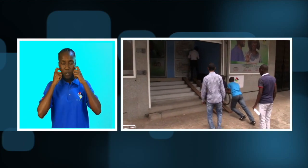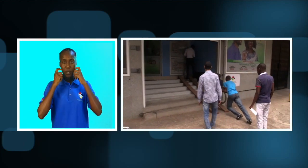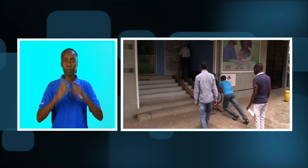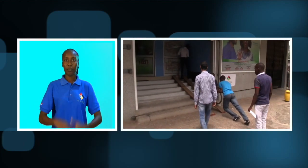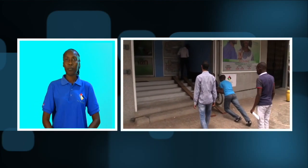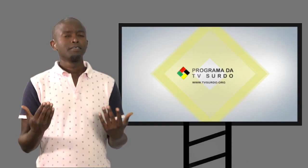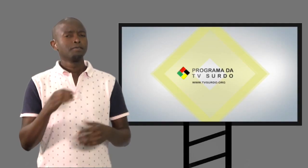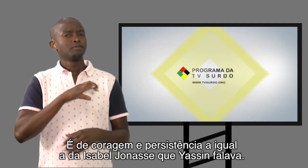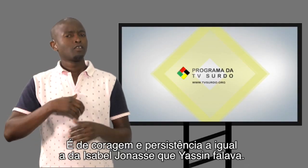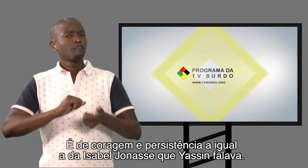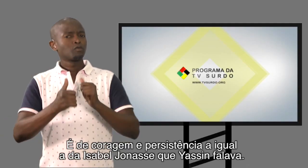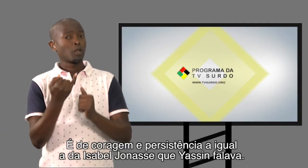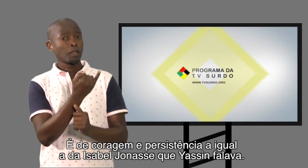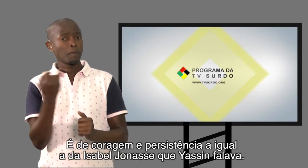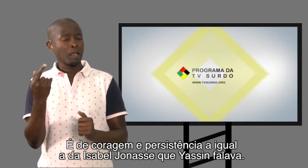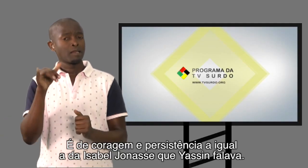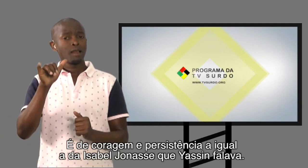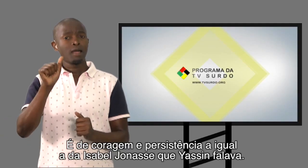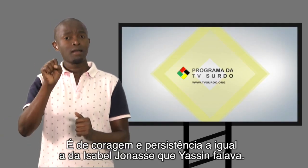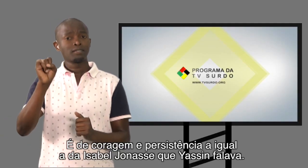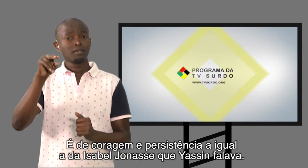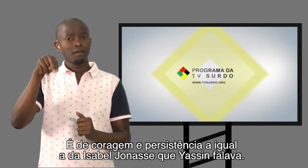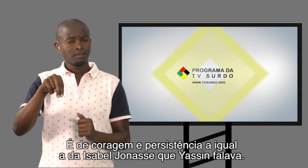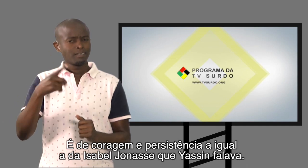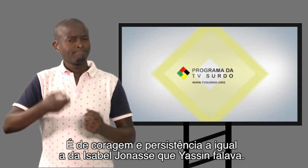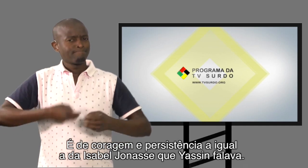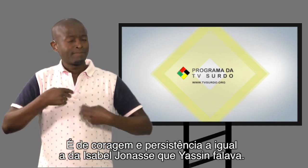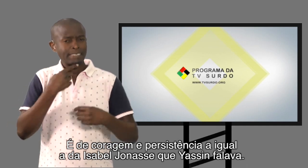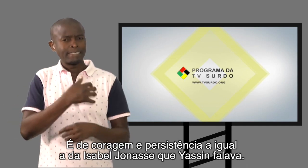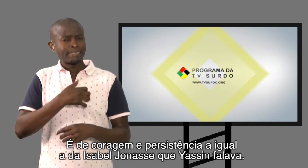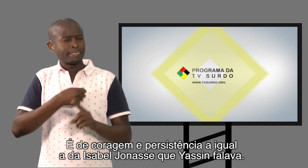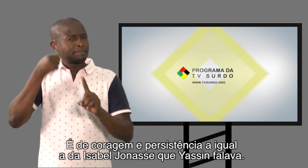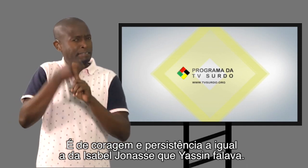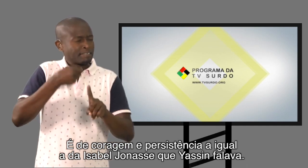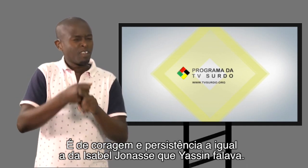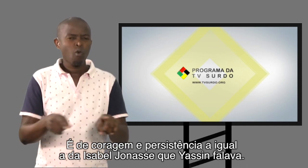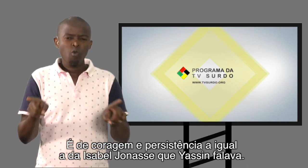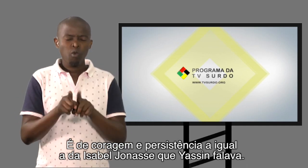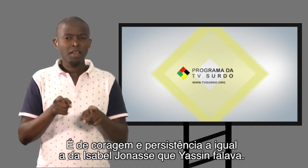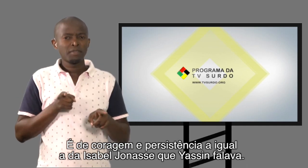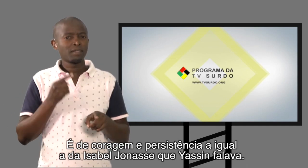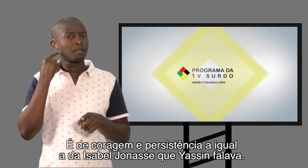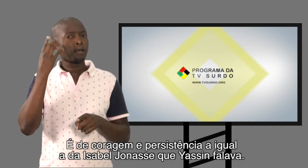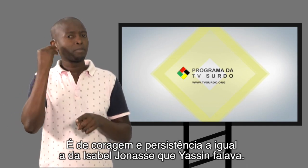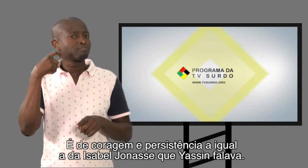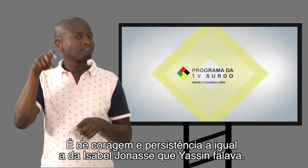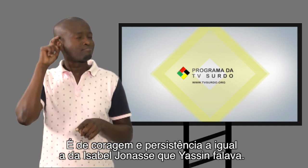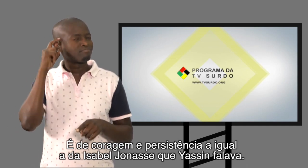É de coragem e persistência, igual a da Isabel Jonas,